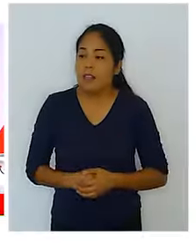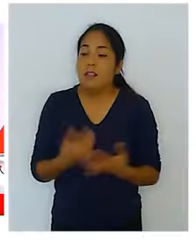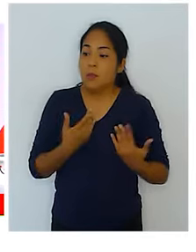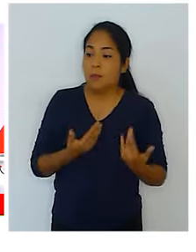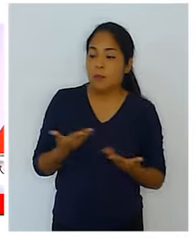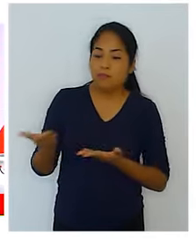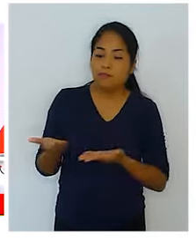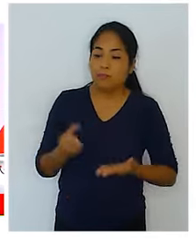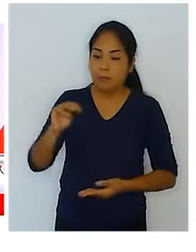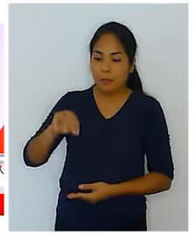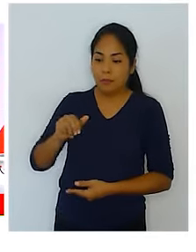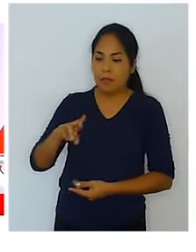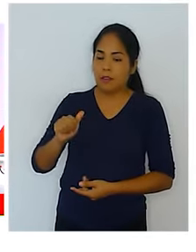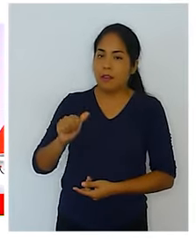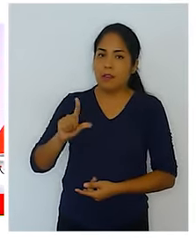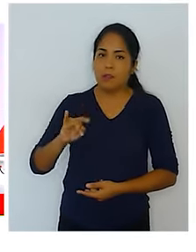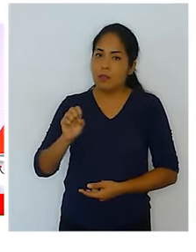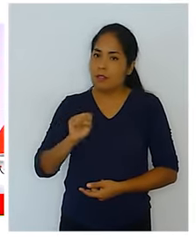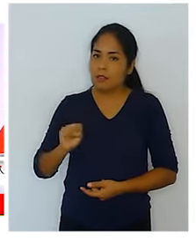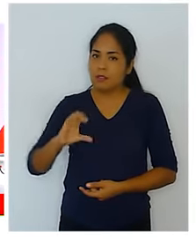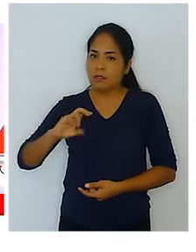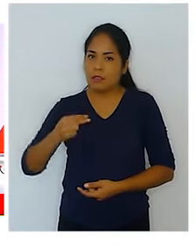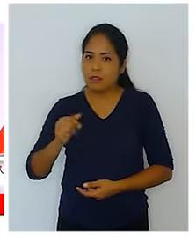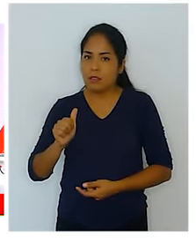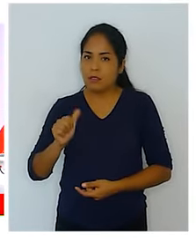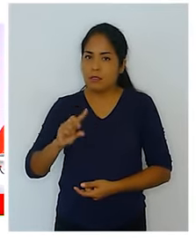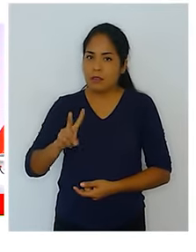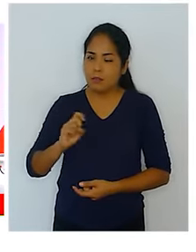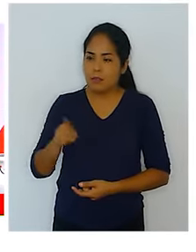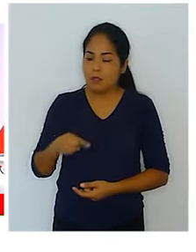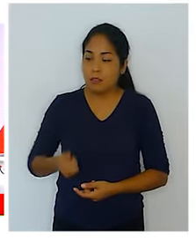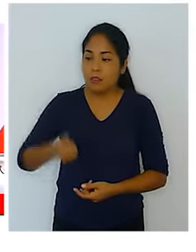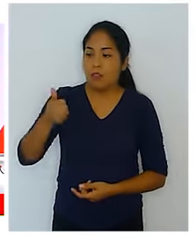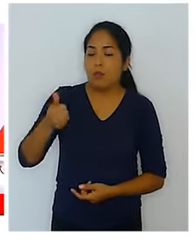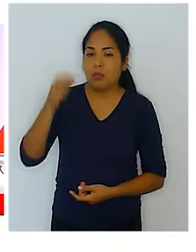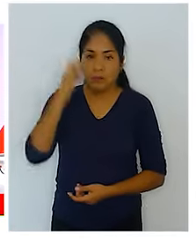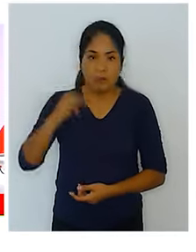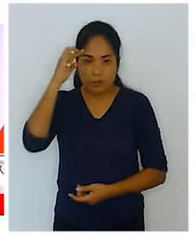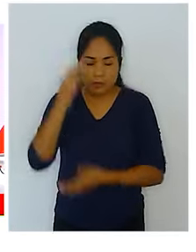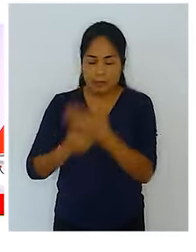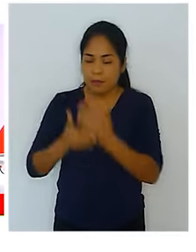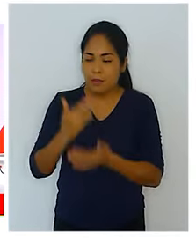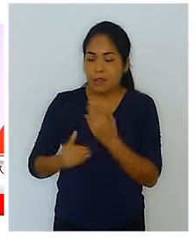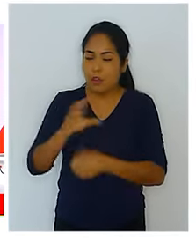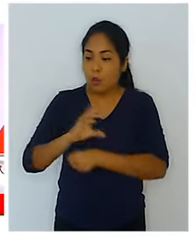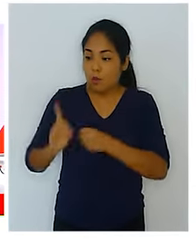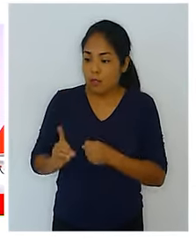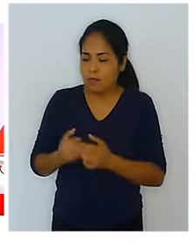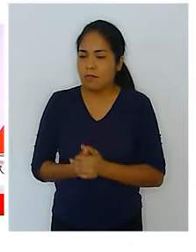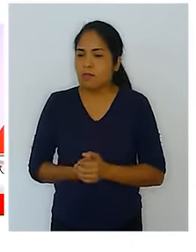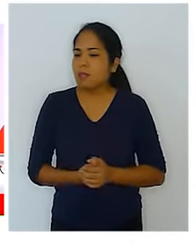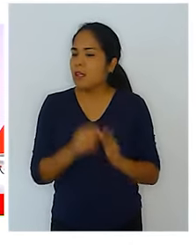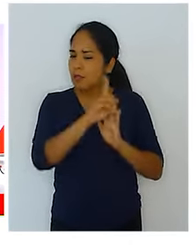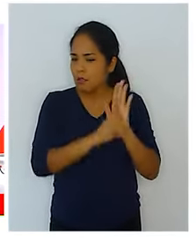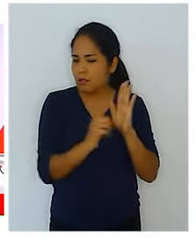En la línea está la licenciada María Luisa Chávez Canashiro, ella es directora de políticas en discapacidad de Conadis. El